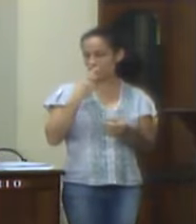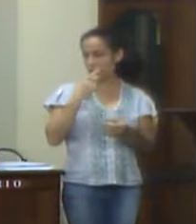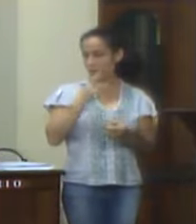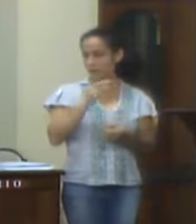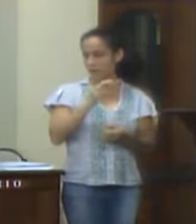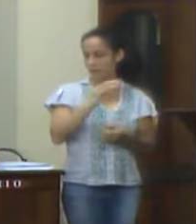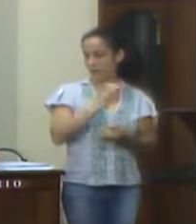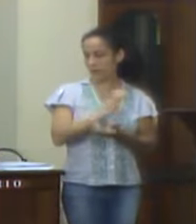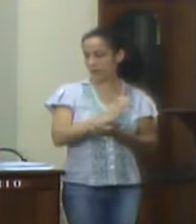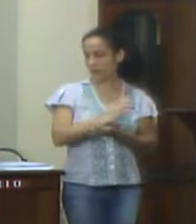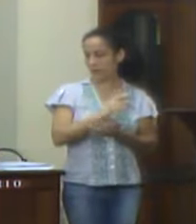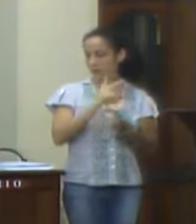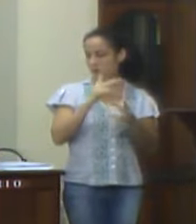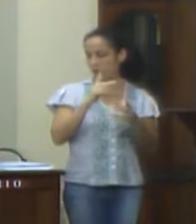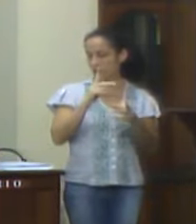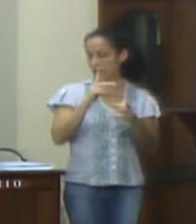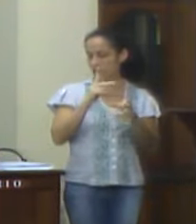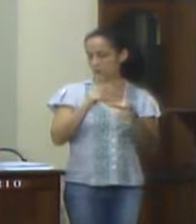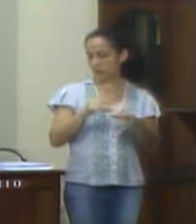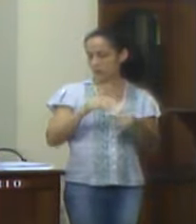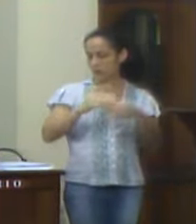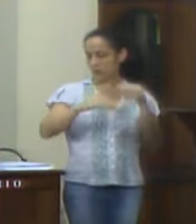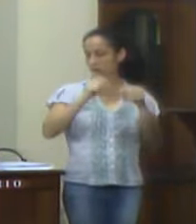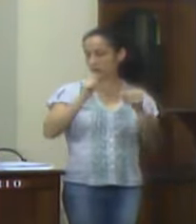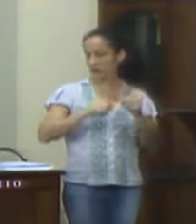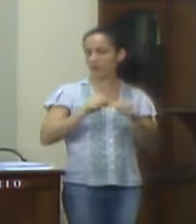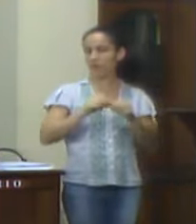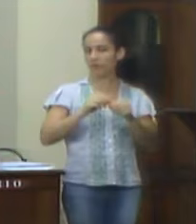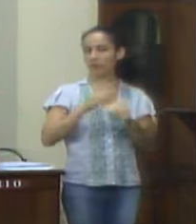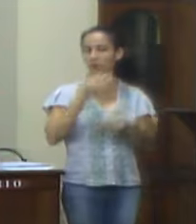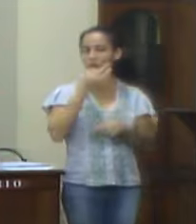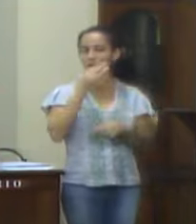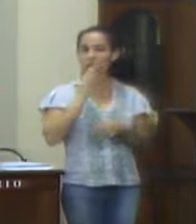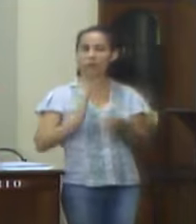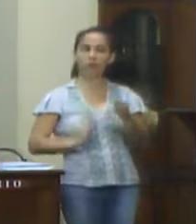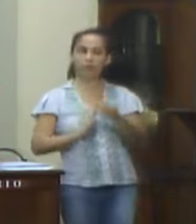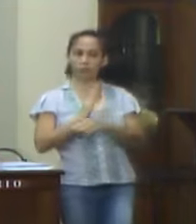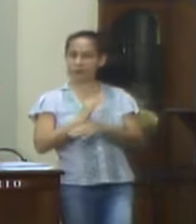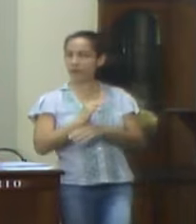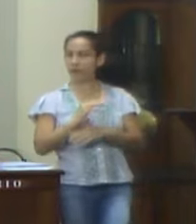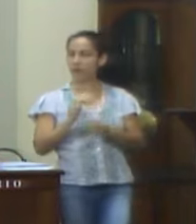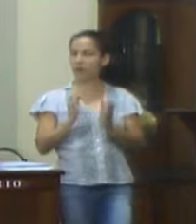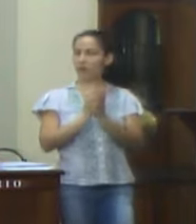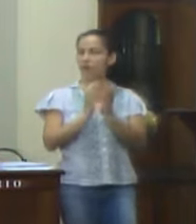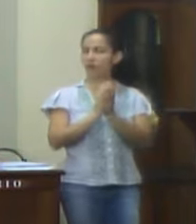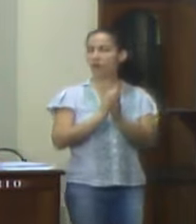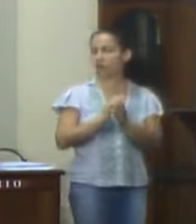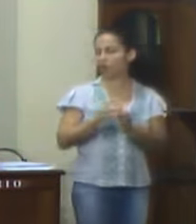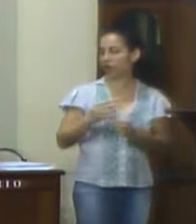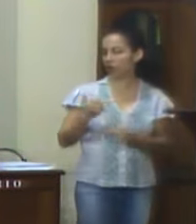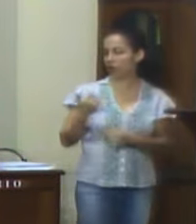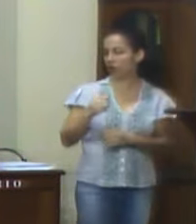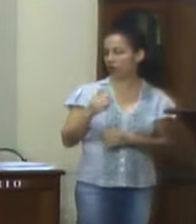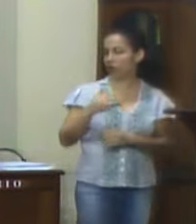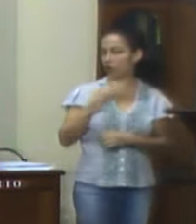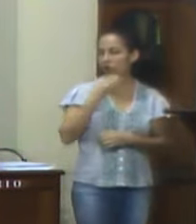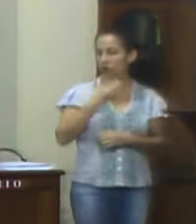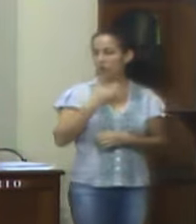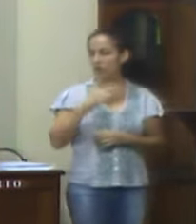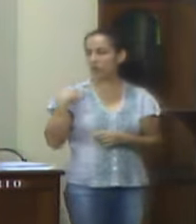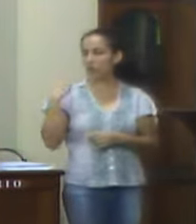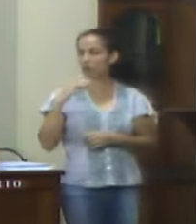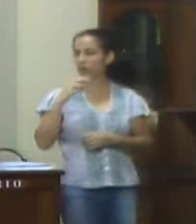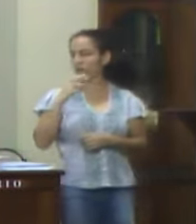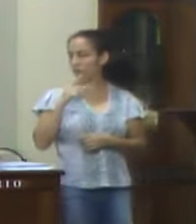aparecer de forma a regular a tramitação do presente projeto de lei, sugerindo sua aprovação. Sala das Comissões, 11 de dezembro de 2018,